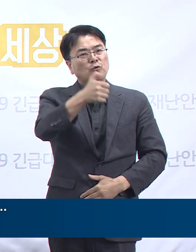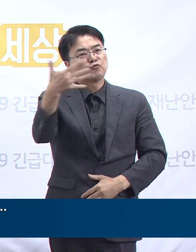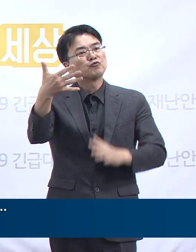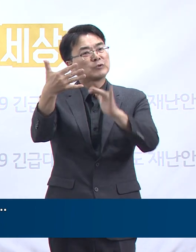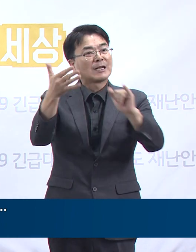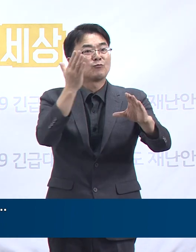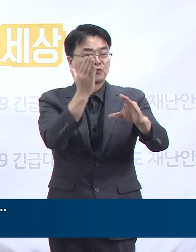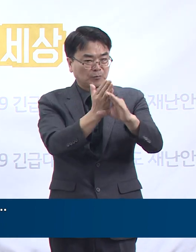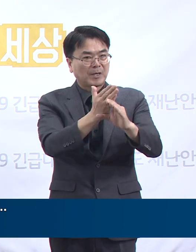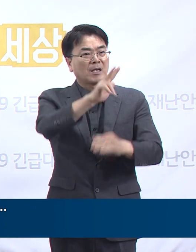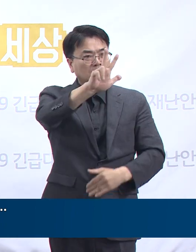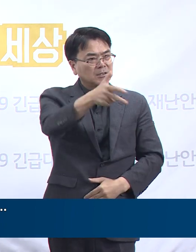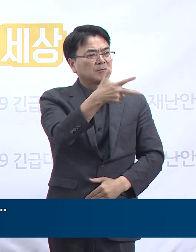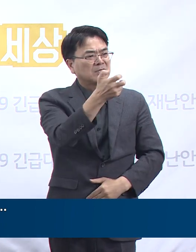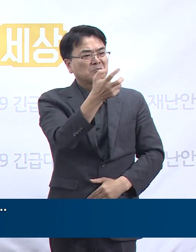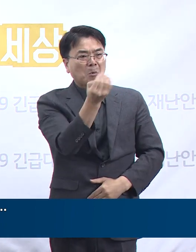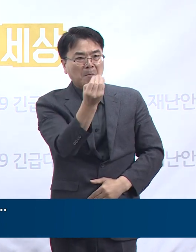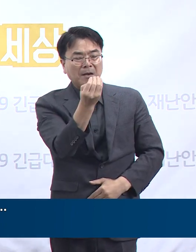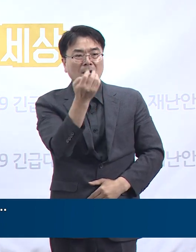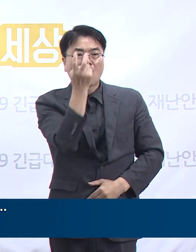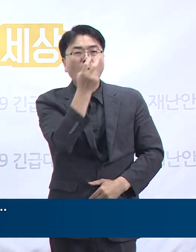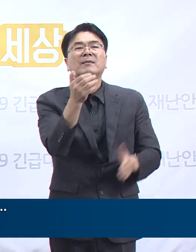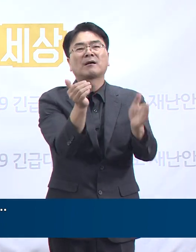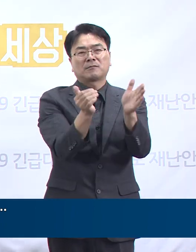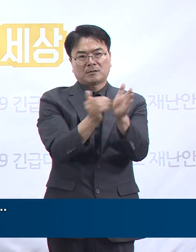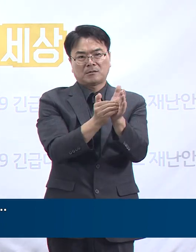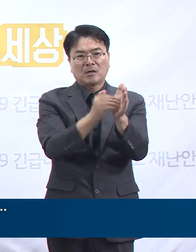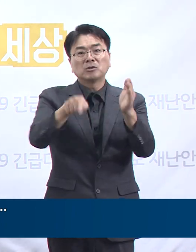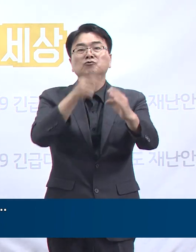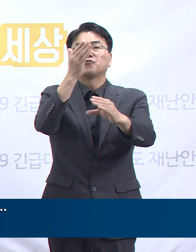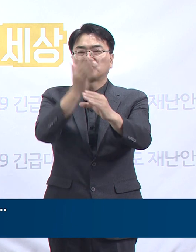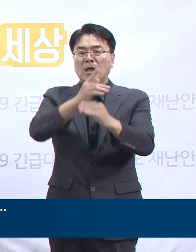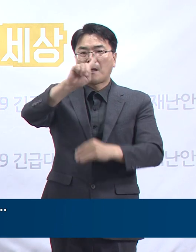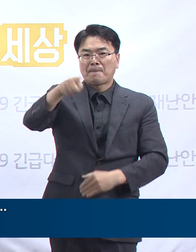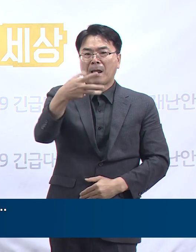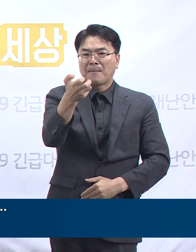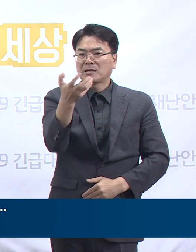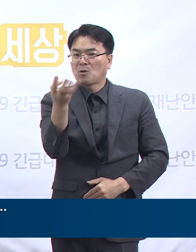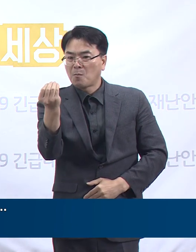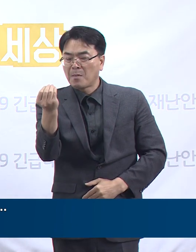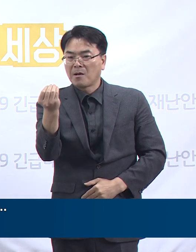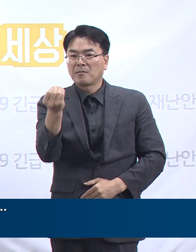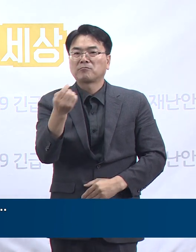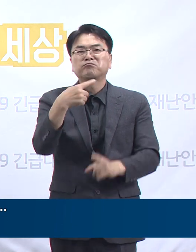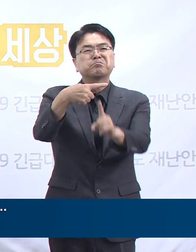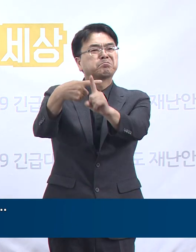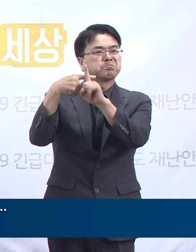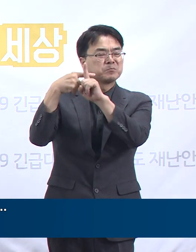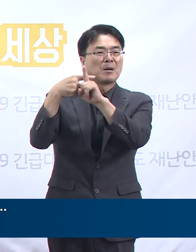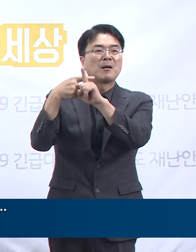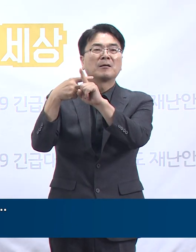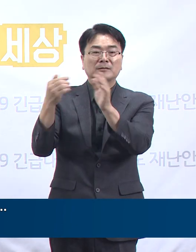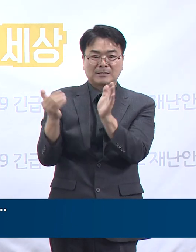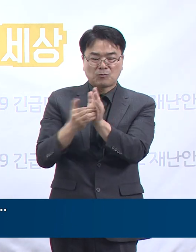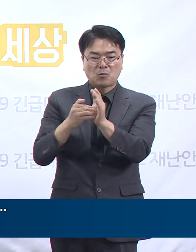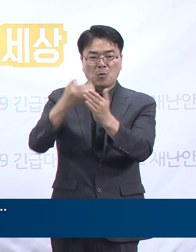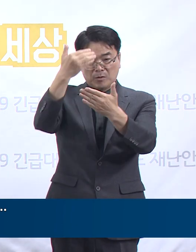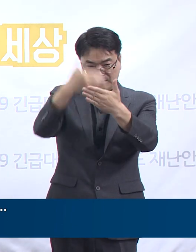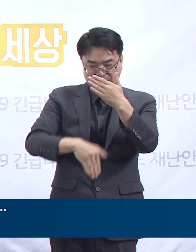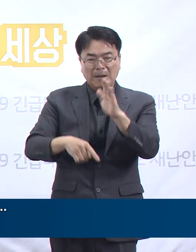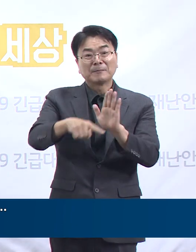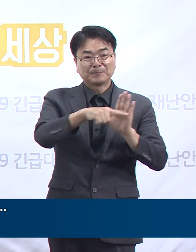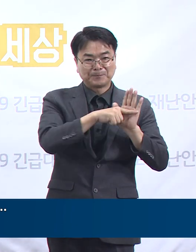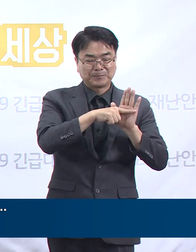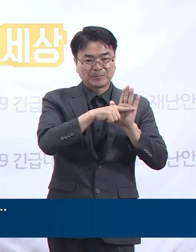중 770명이 검사를 받았습니다. 그 중 182명이 양성 판정을 557명이 음성 판정을 받았고